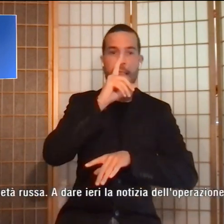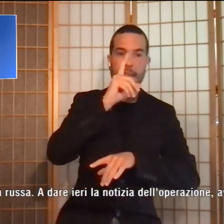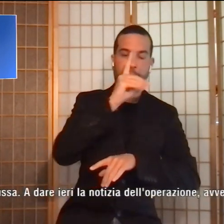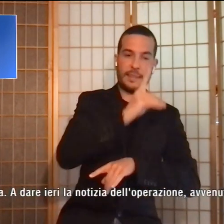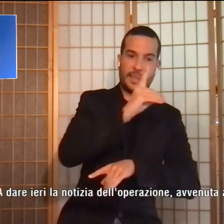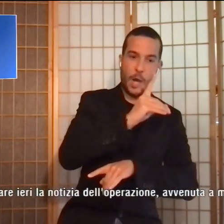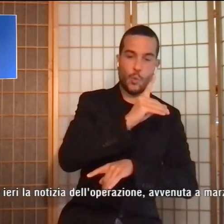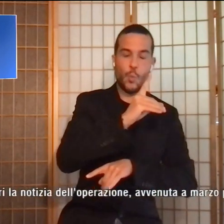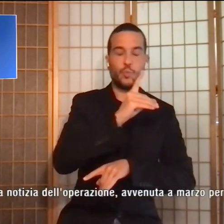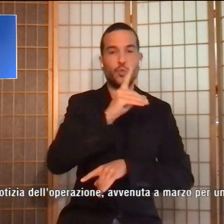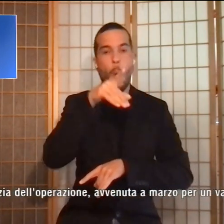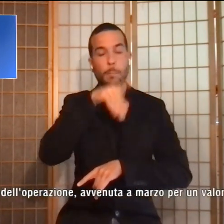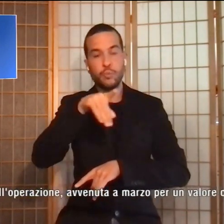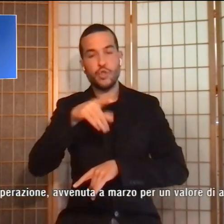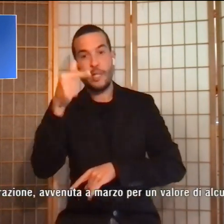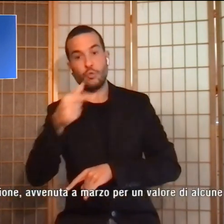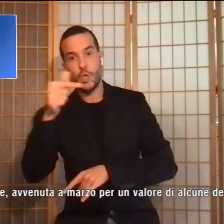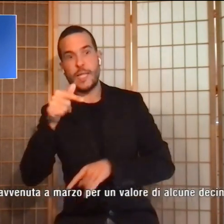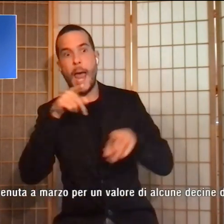ora una proprietà russa.